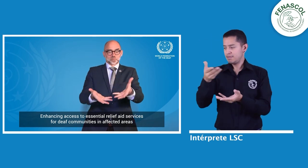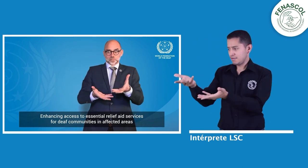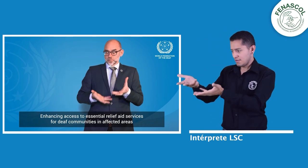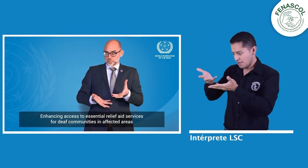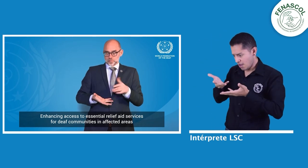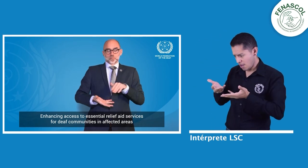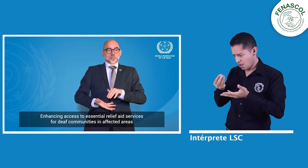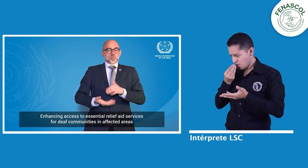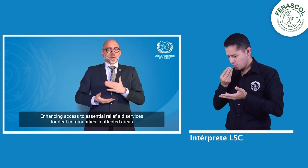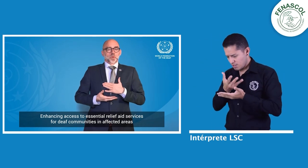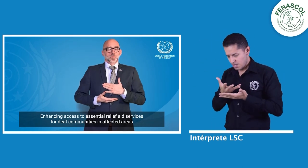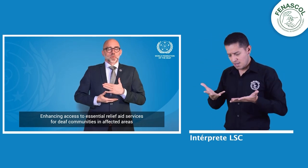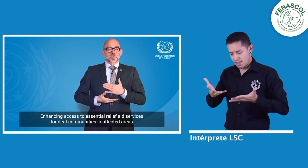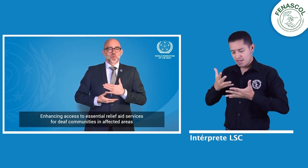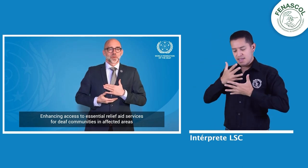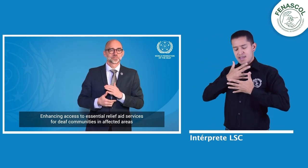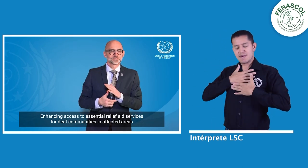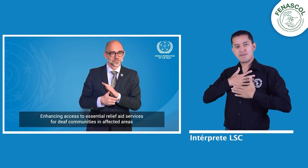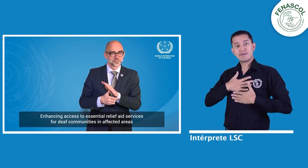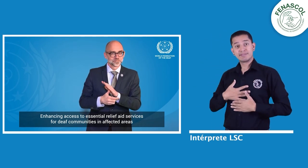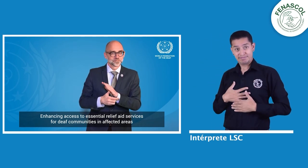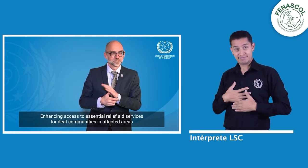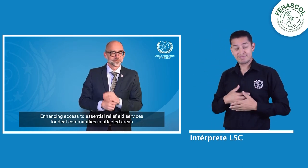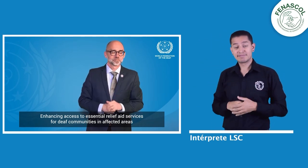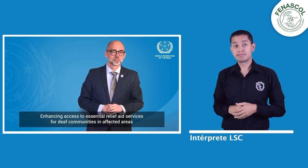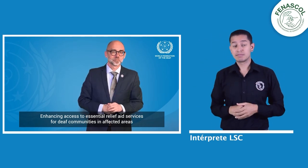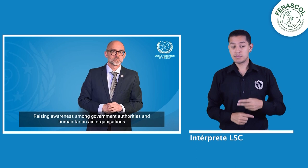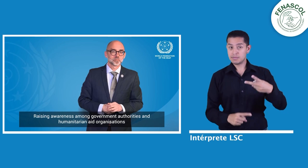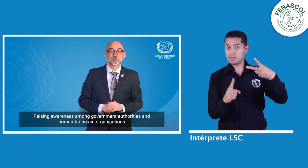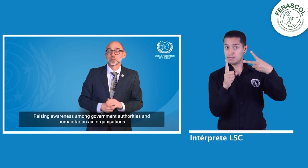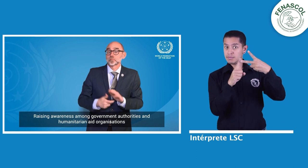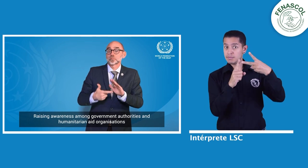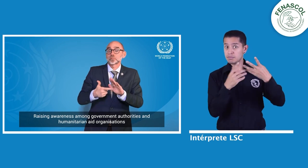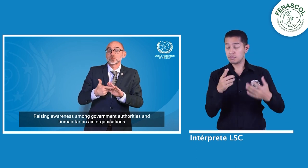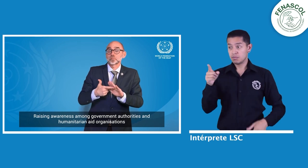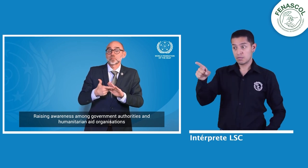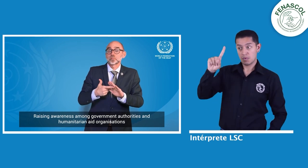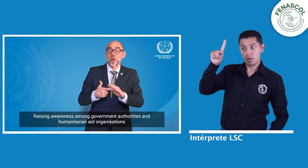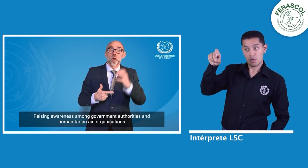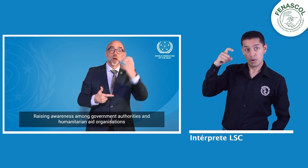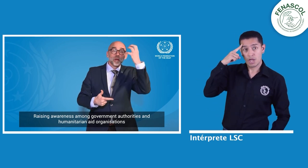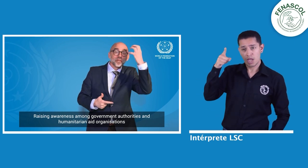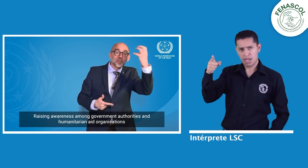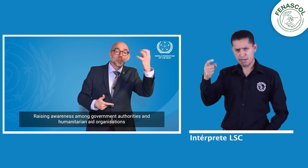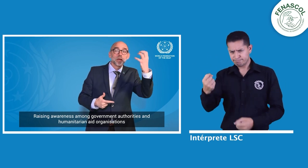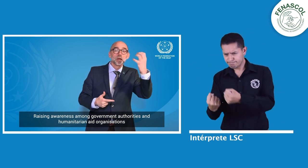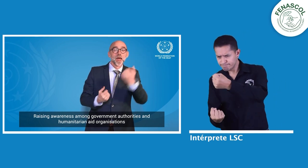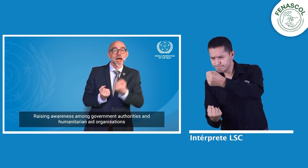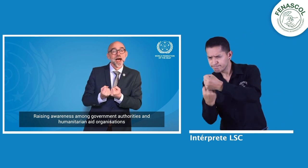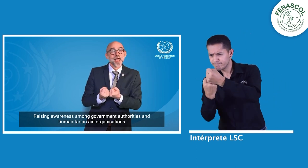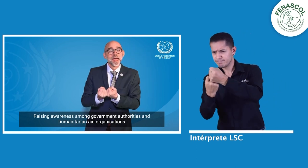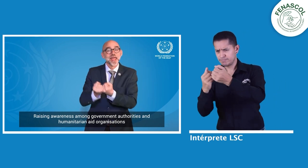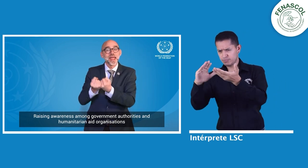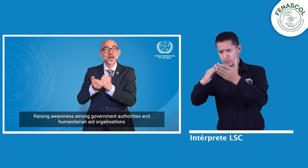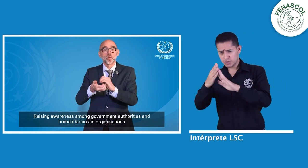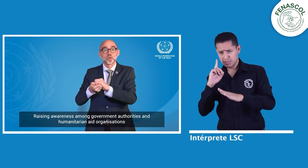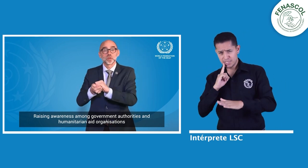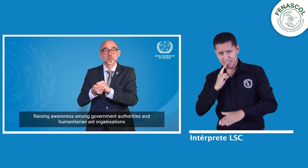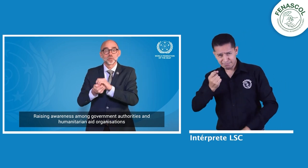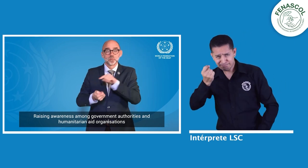las personas sordas y así satisfacer sus necesidades. En segundo lugar, sabemos que desde los gobiernos no se da